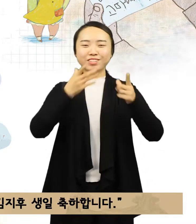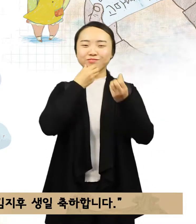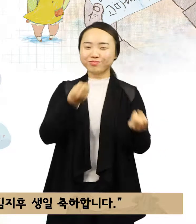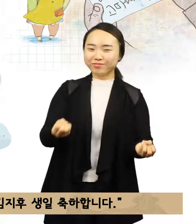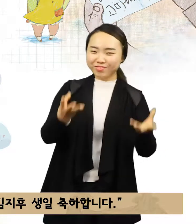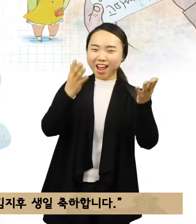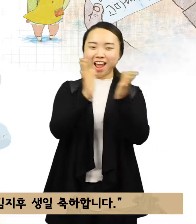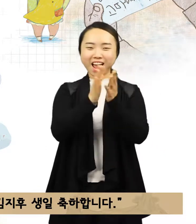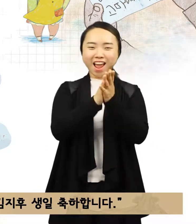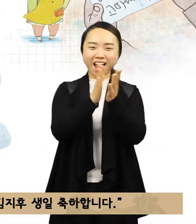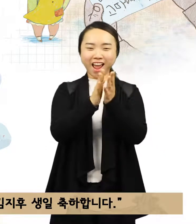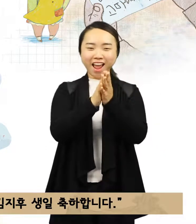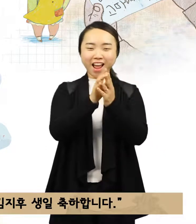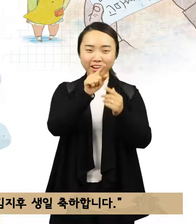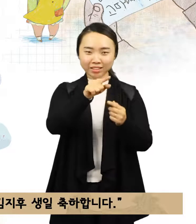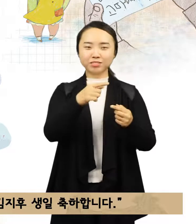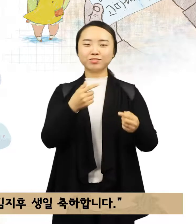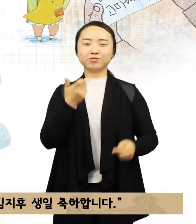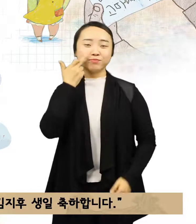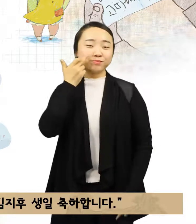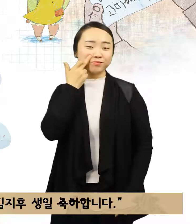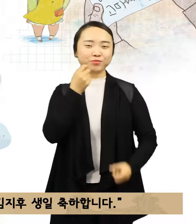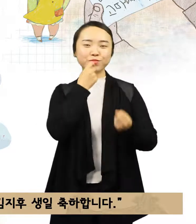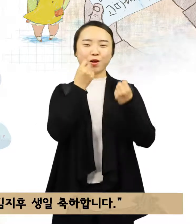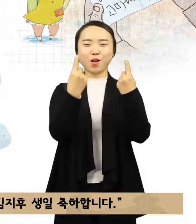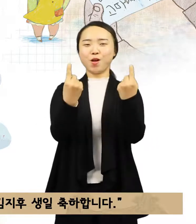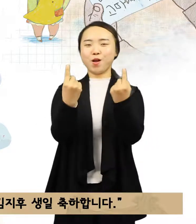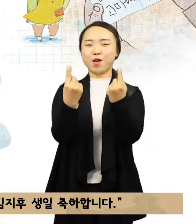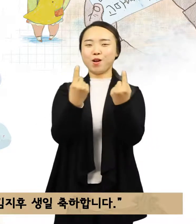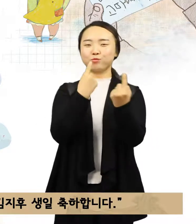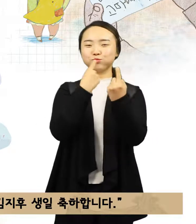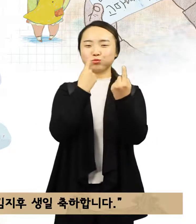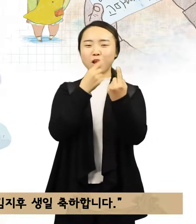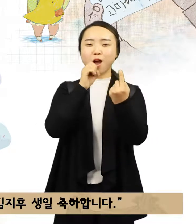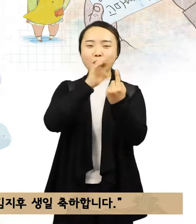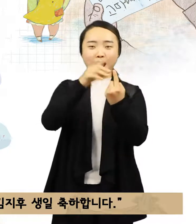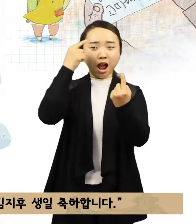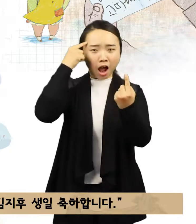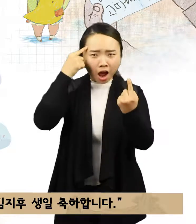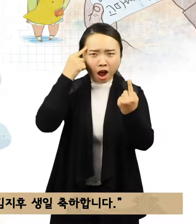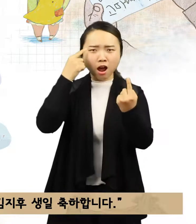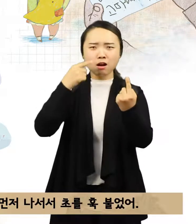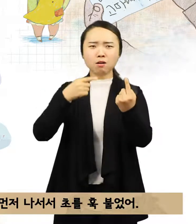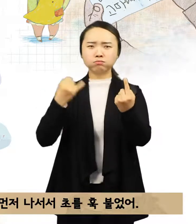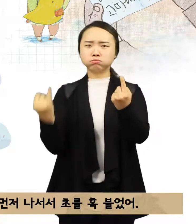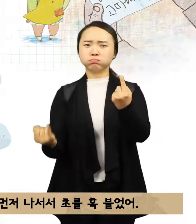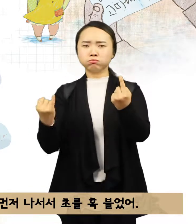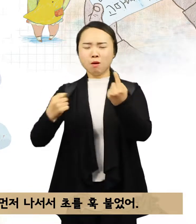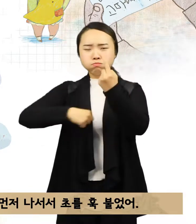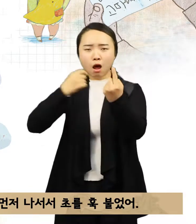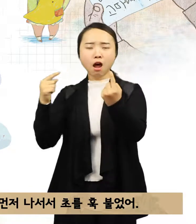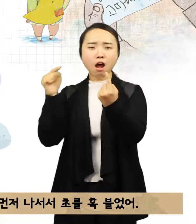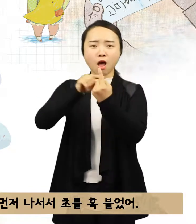사랑하는 김지우. 생일 축하합니다. 지우가 촛불을 끓였는데,